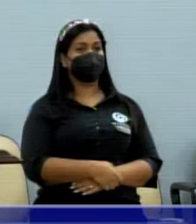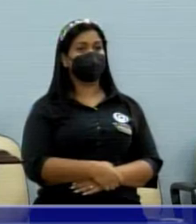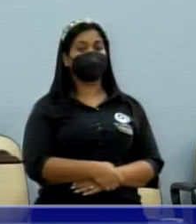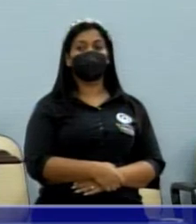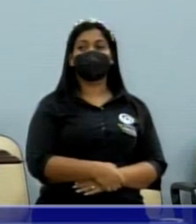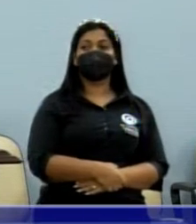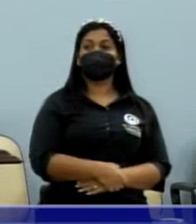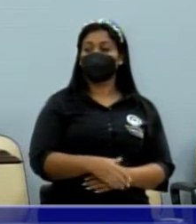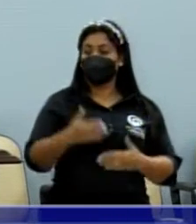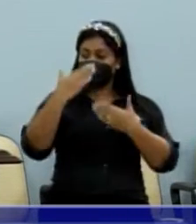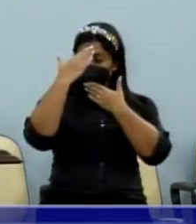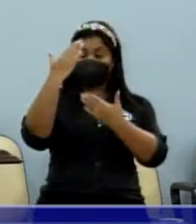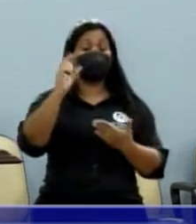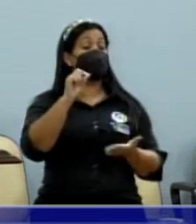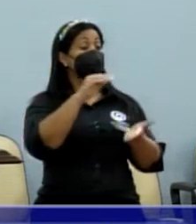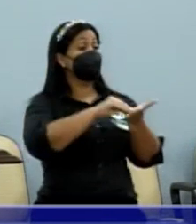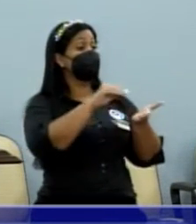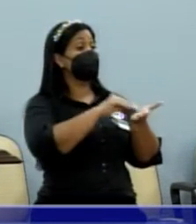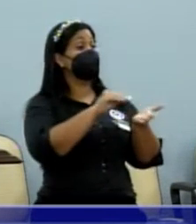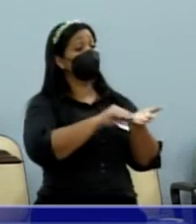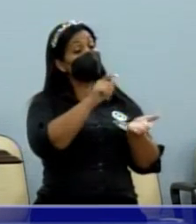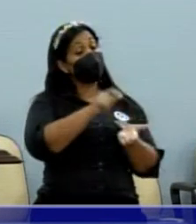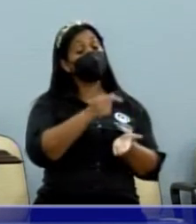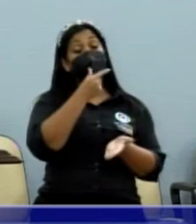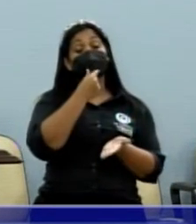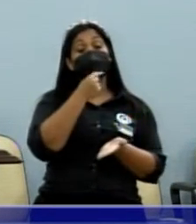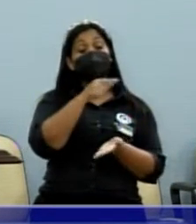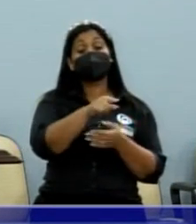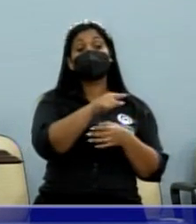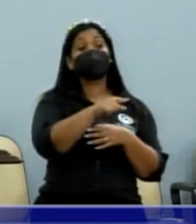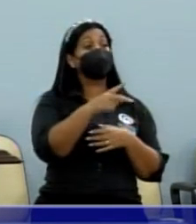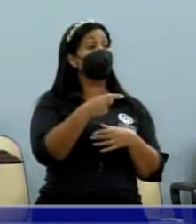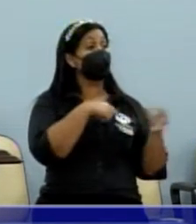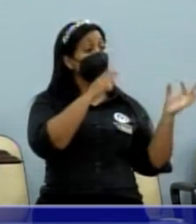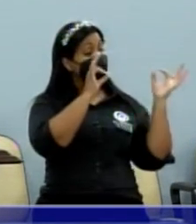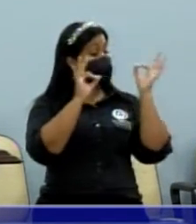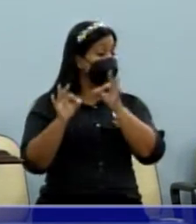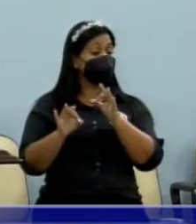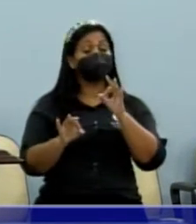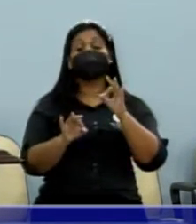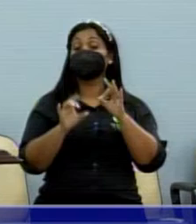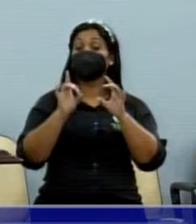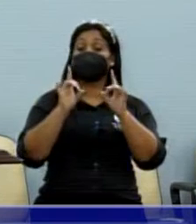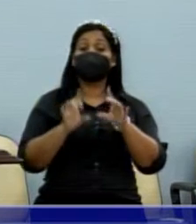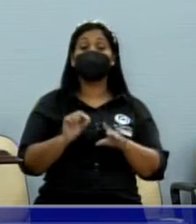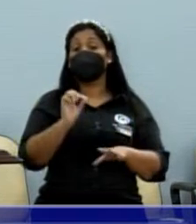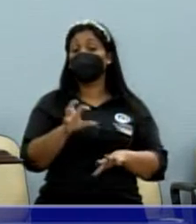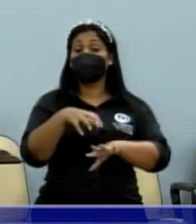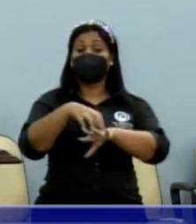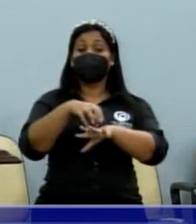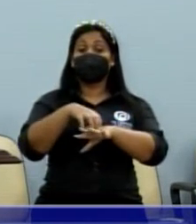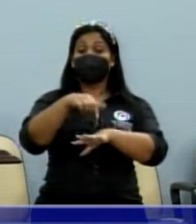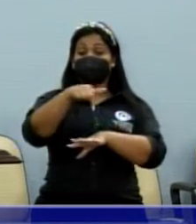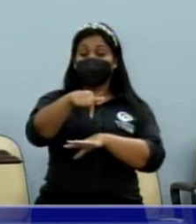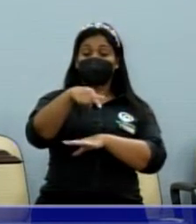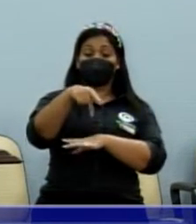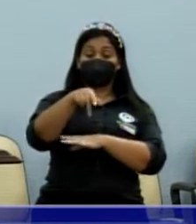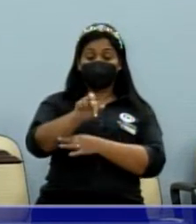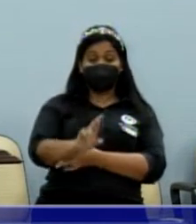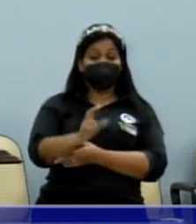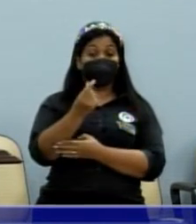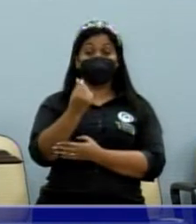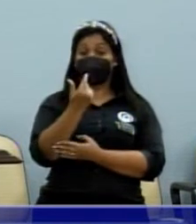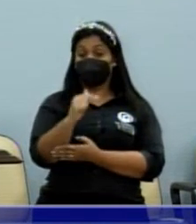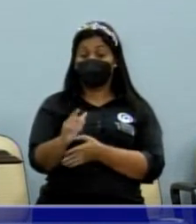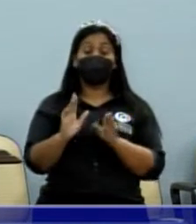Eu queria agradecer ao secretário de Esporte, que tem dado uma atenção muito especial lá na Sete Quadras, mesmo não tendo dinheiro,